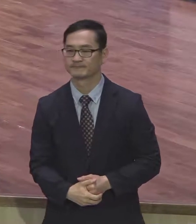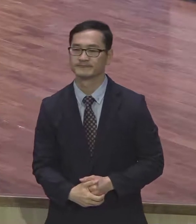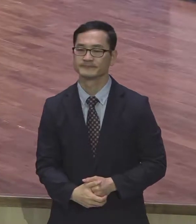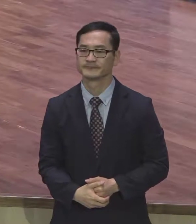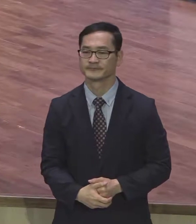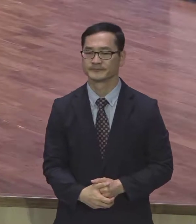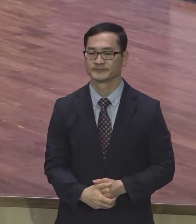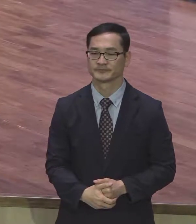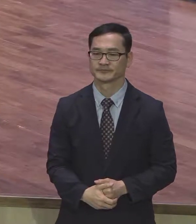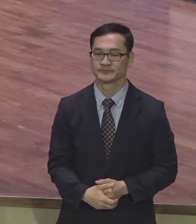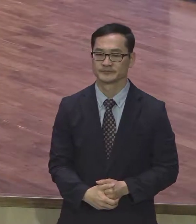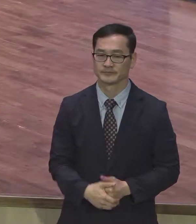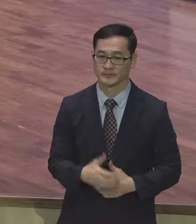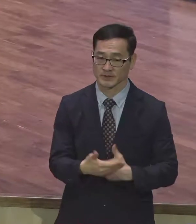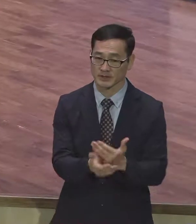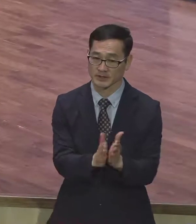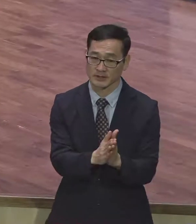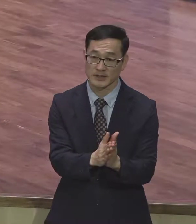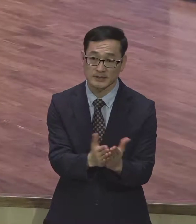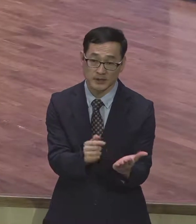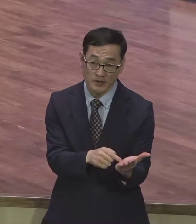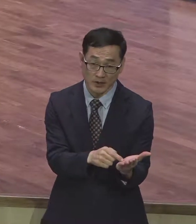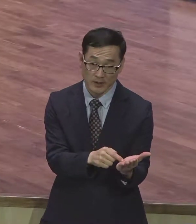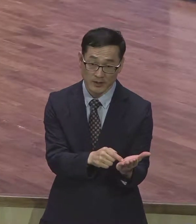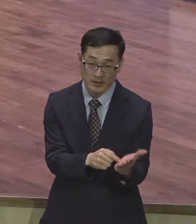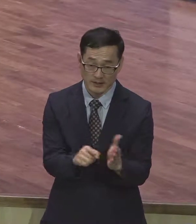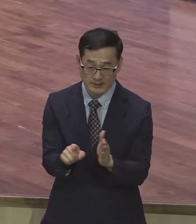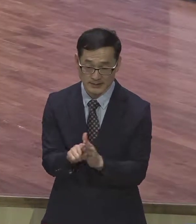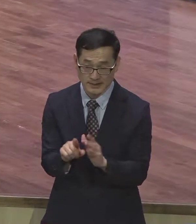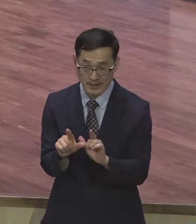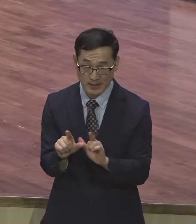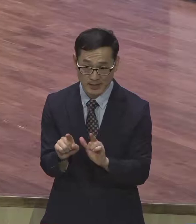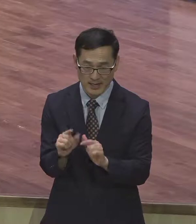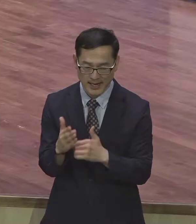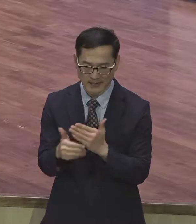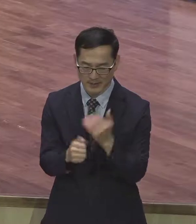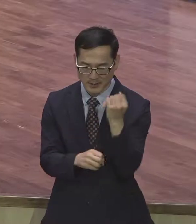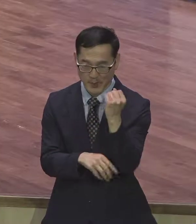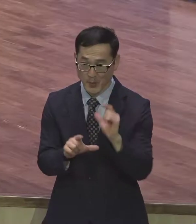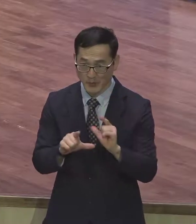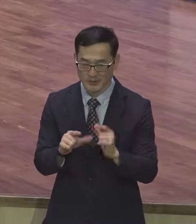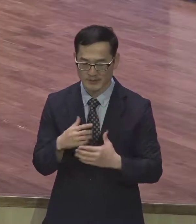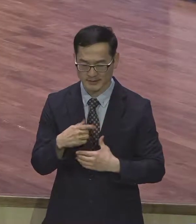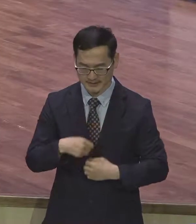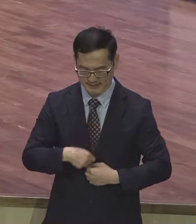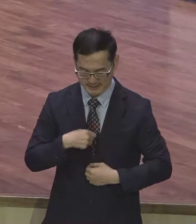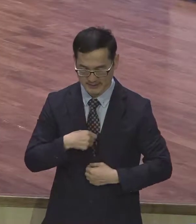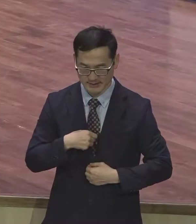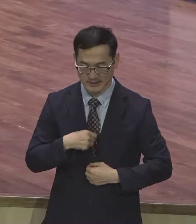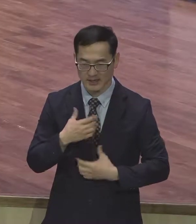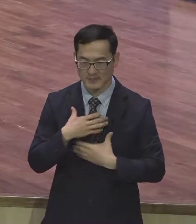성경에 뭐라 신앙생활은 하나님의 본질은 어이와 평강과 희락이라 그랬어요